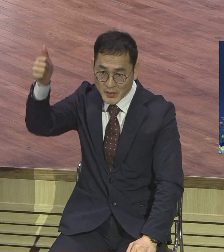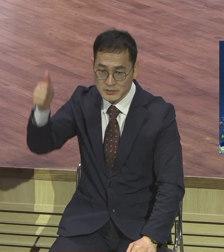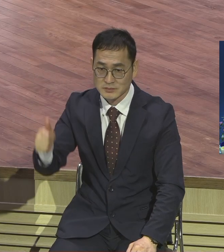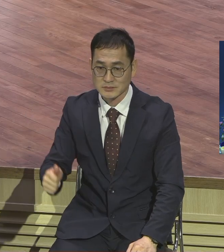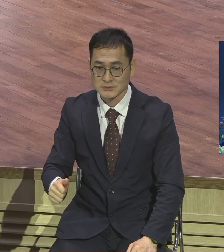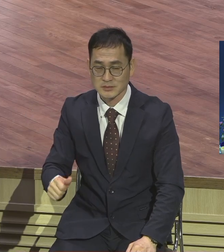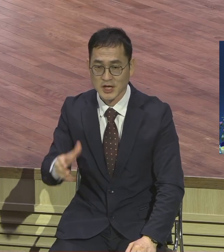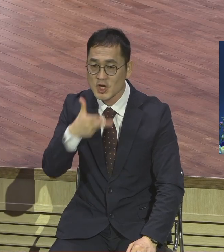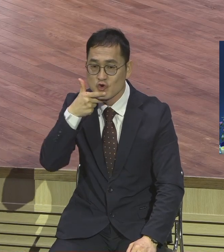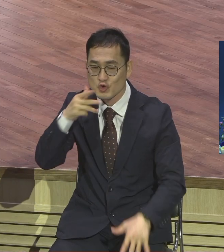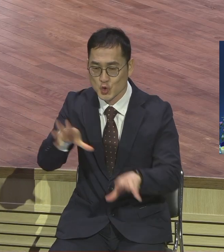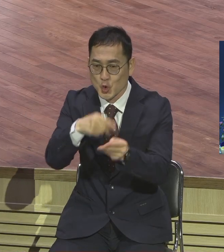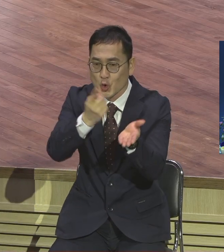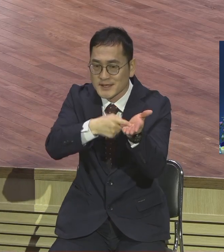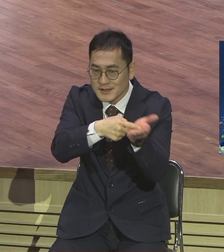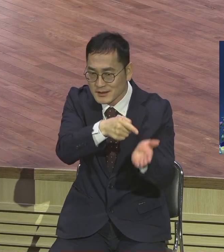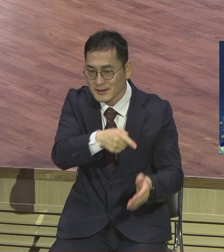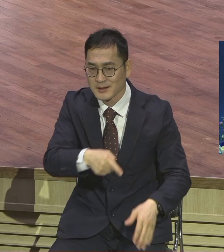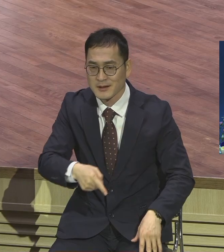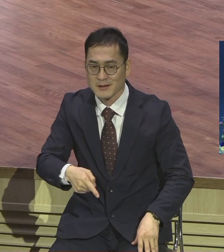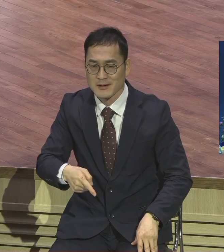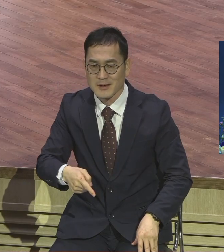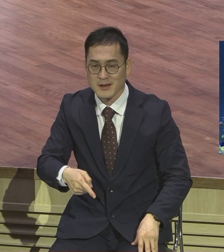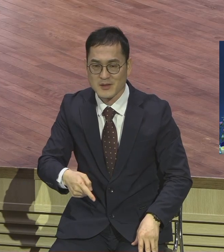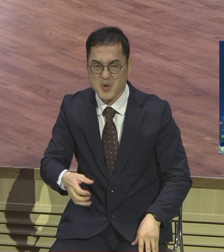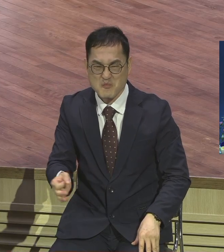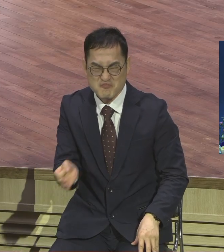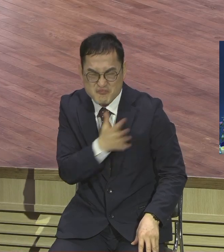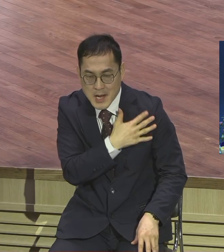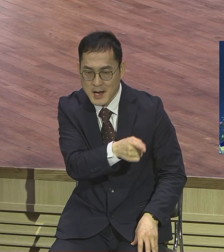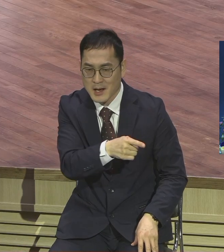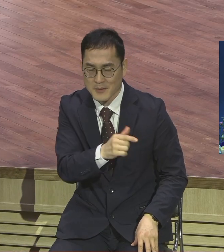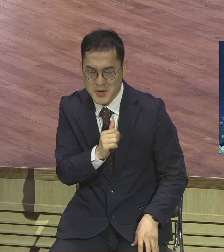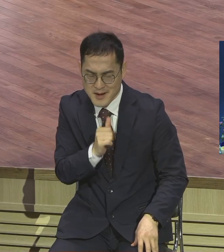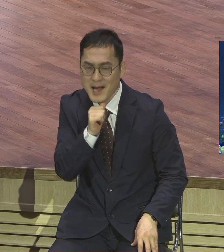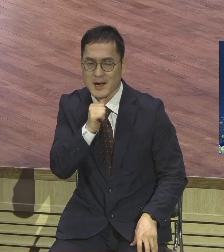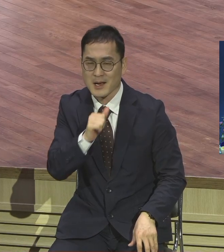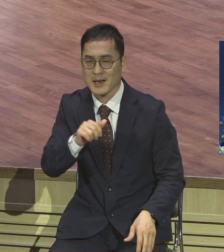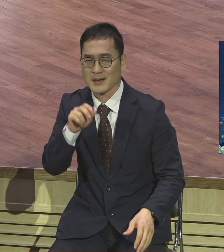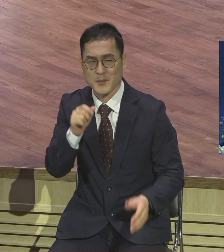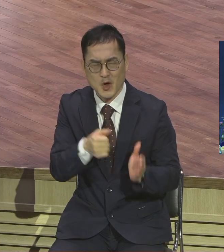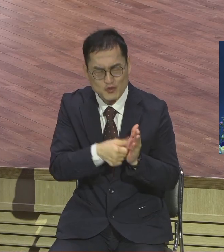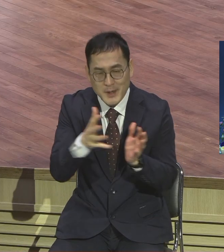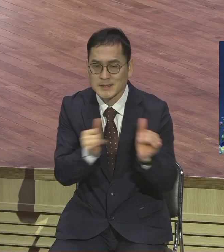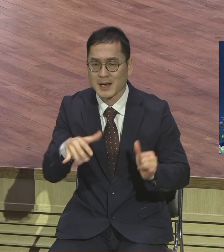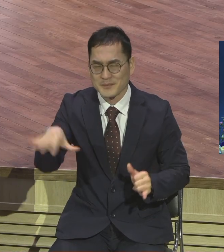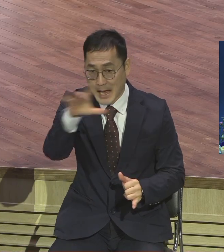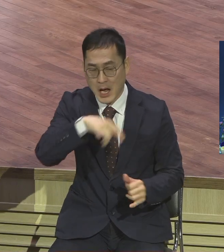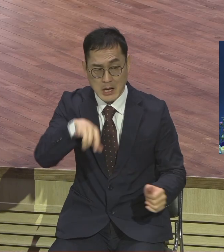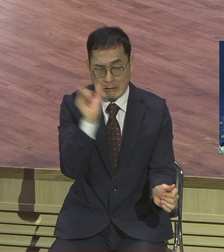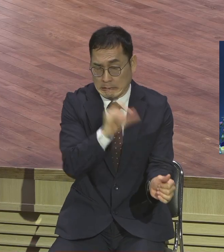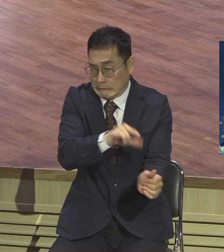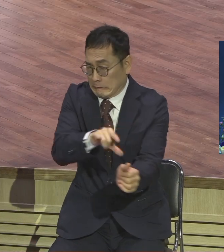총리에게도 엄청난 재벌에게도 유명인에게도 사정없이 그냥 그렇게 공격하는